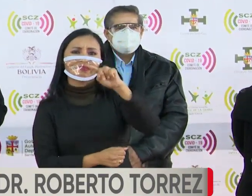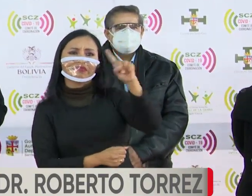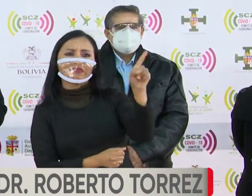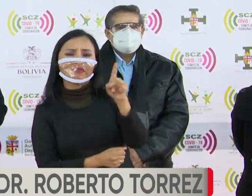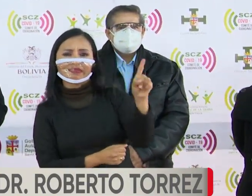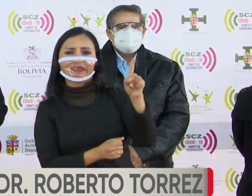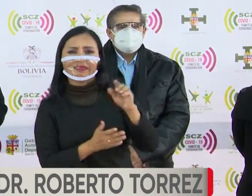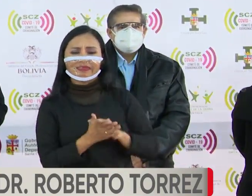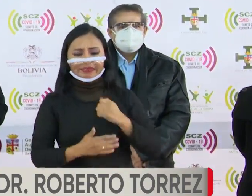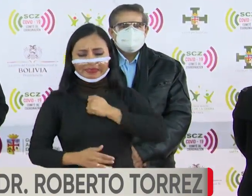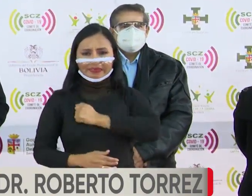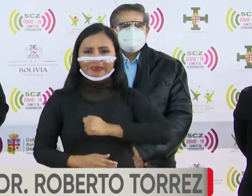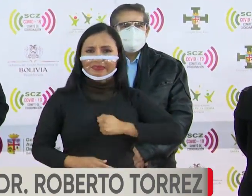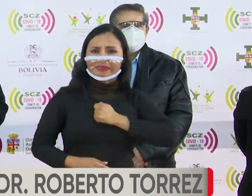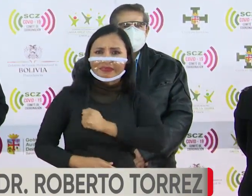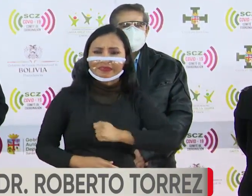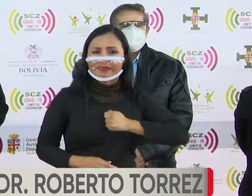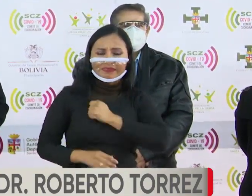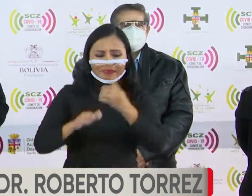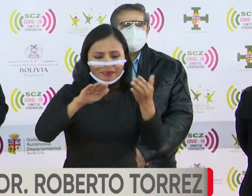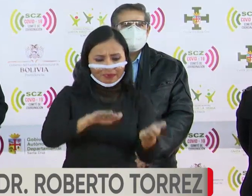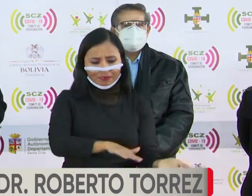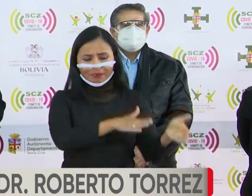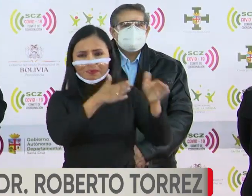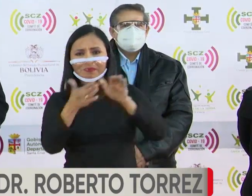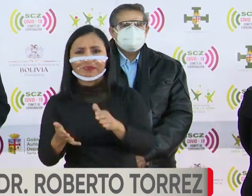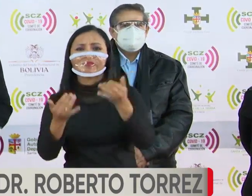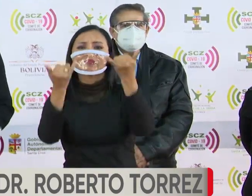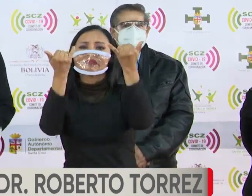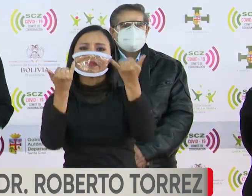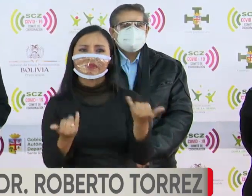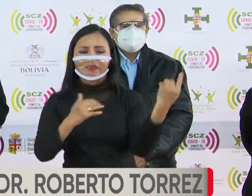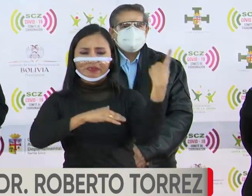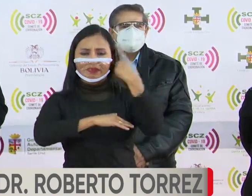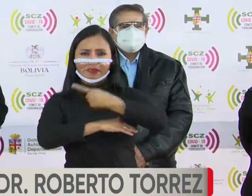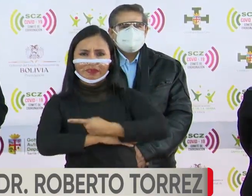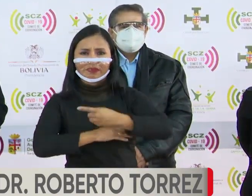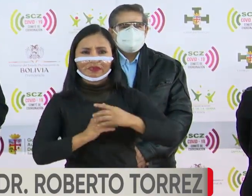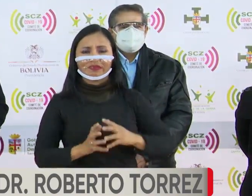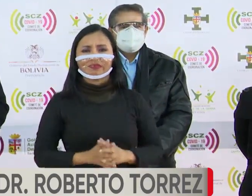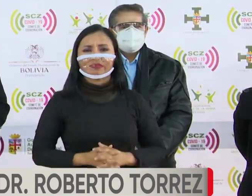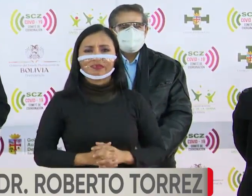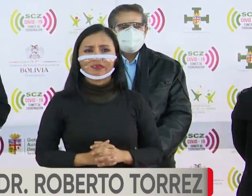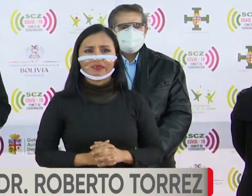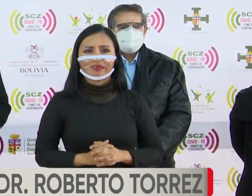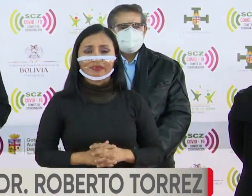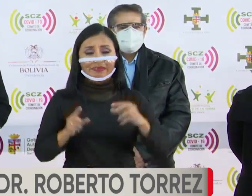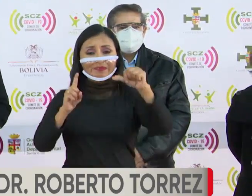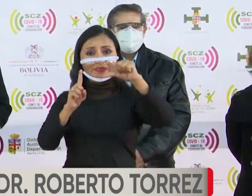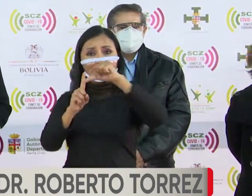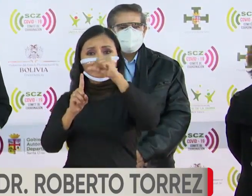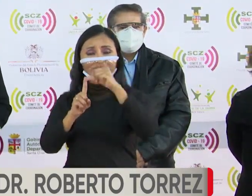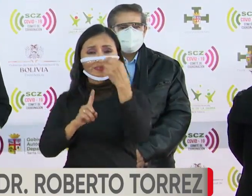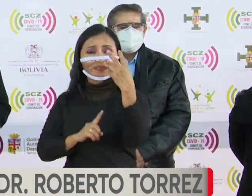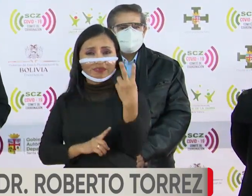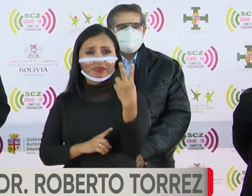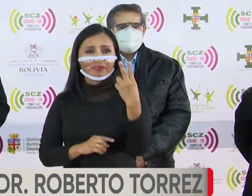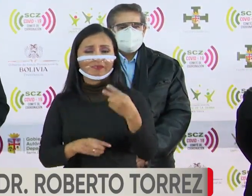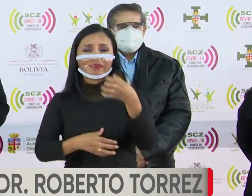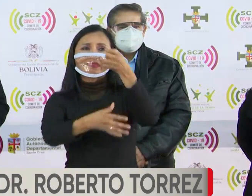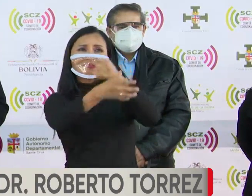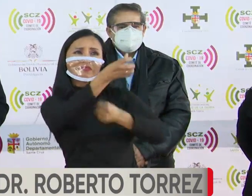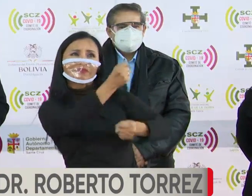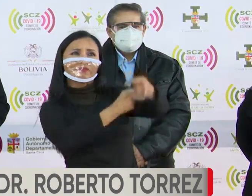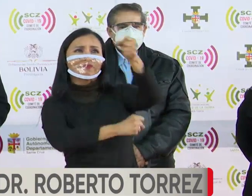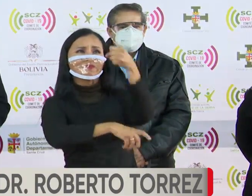Fernández, lamentablemente fallecido en la presente fecha. Artículo dos, izamiento